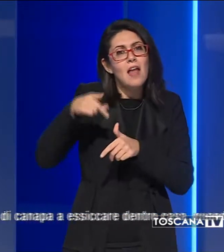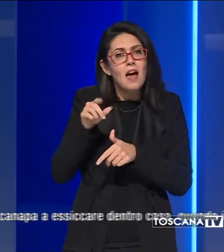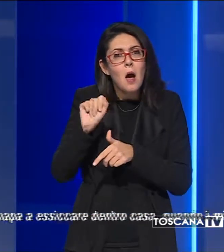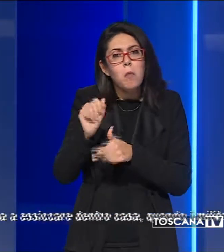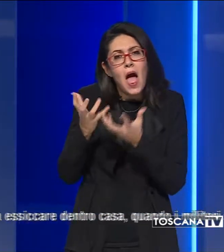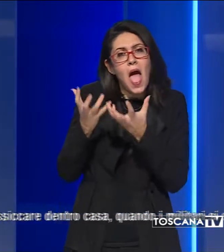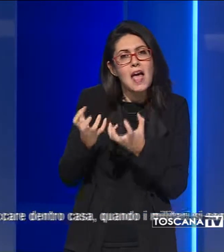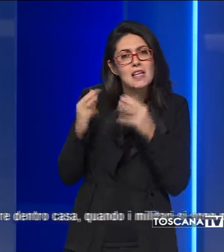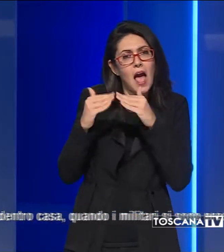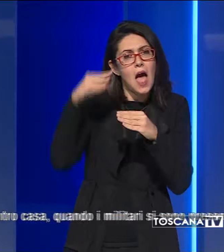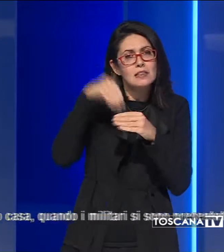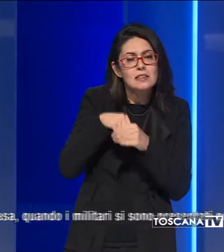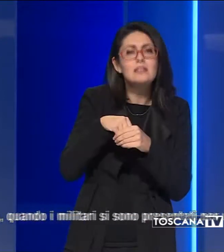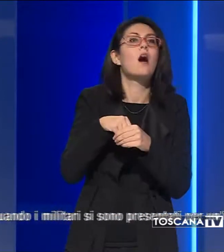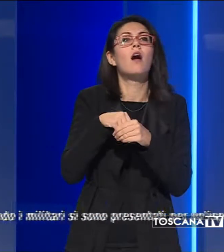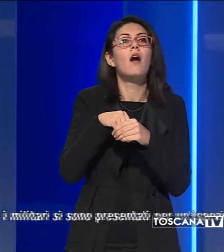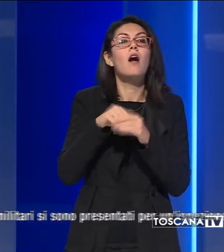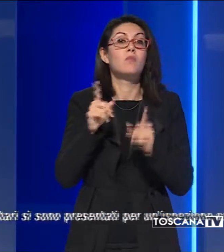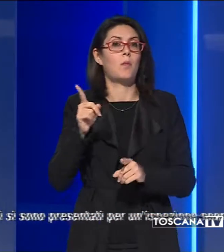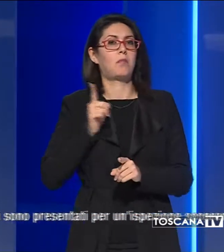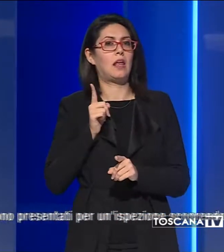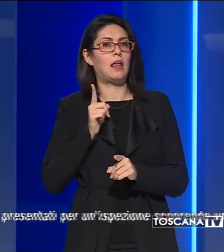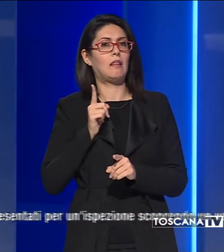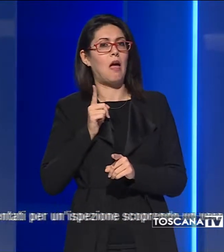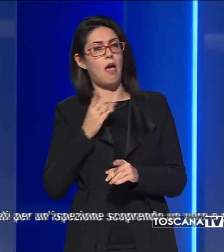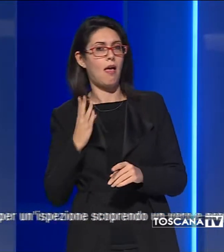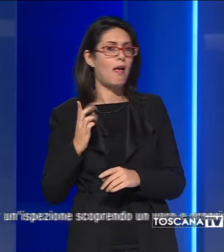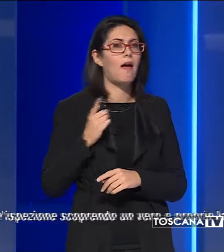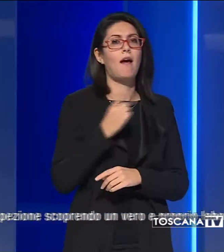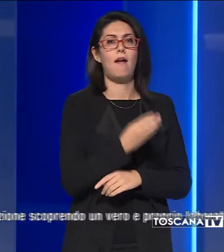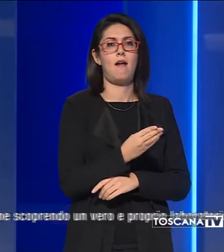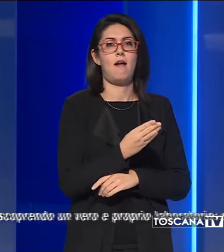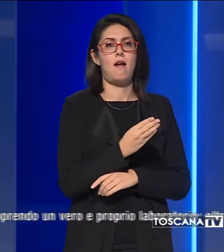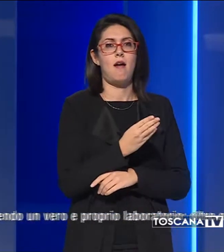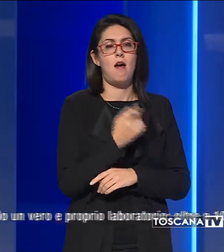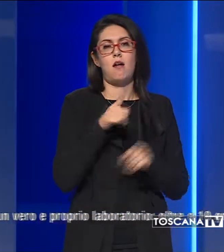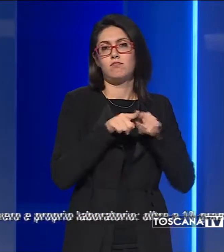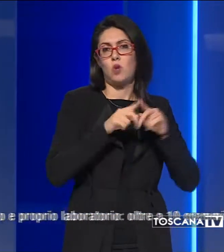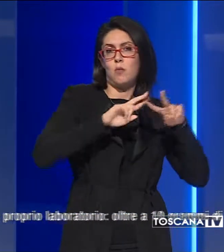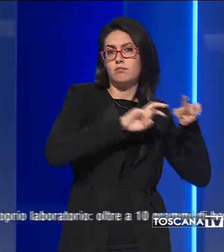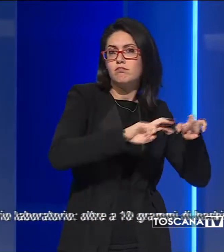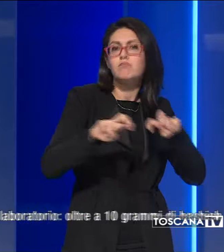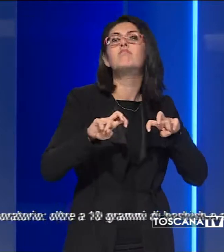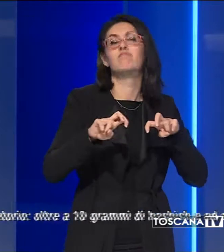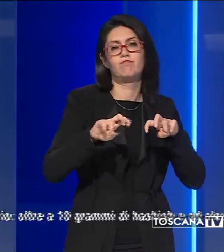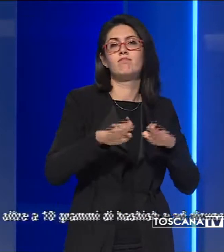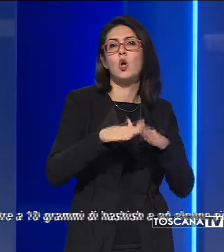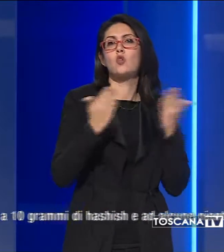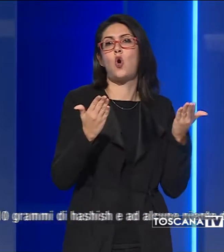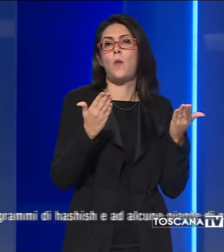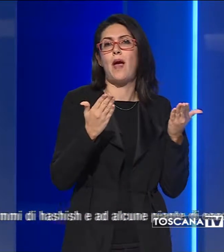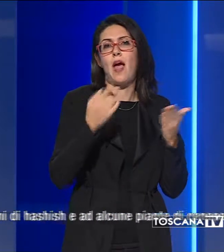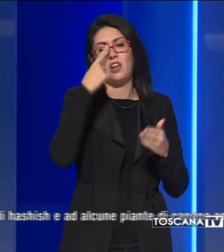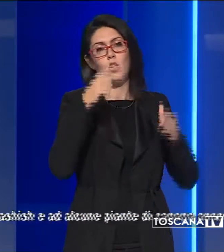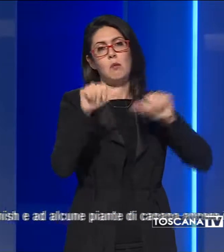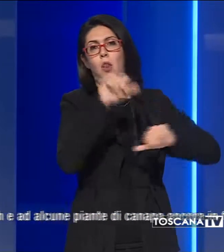essiccare dentro casa quando i militari si sono presentati per un'ispezione. hanno scoperto un vero e proprio